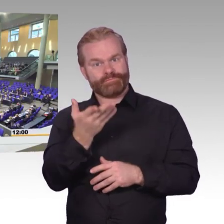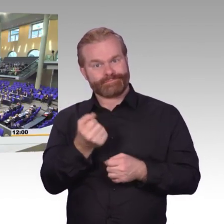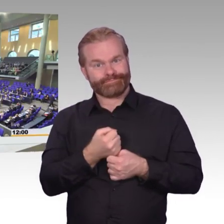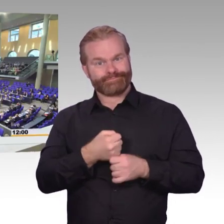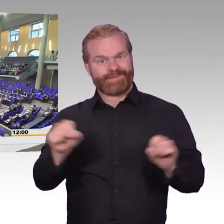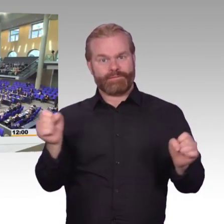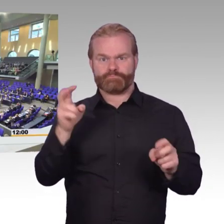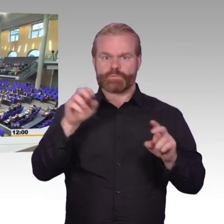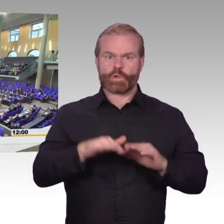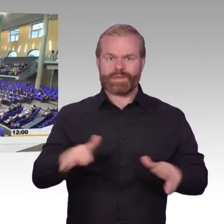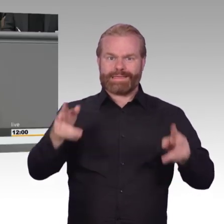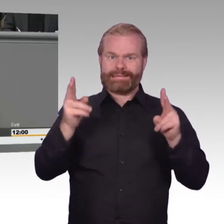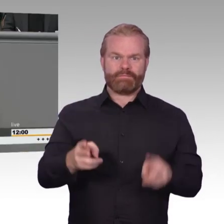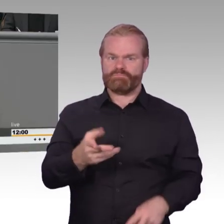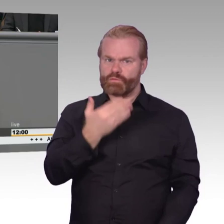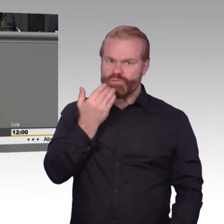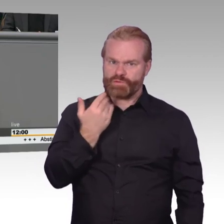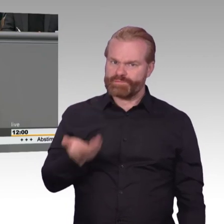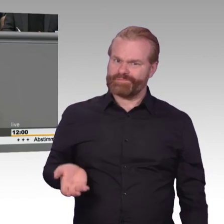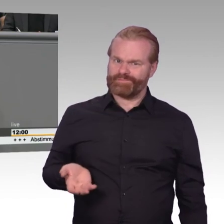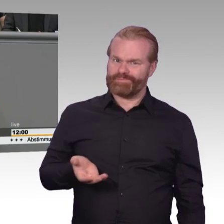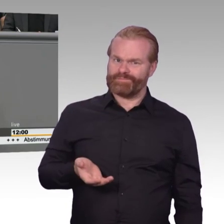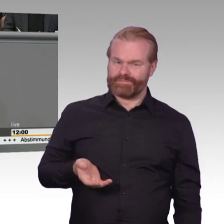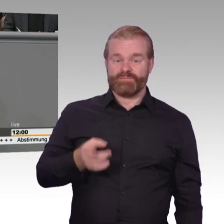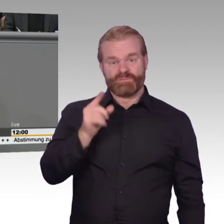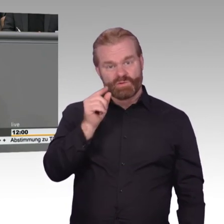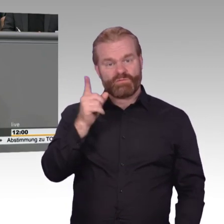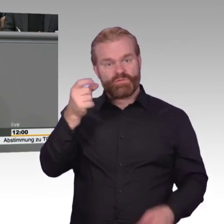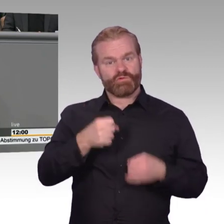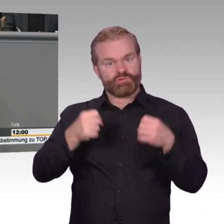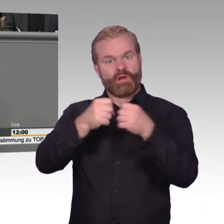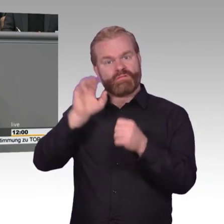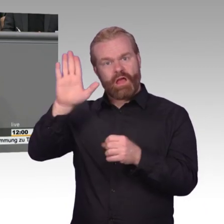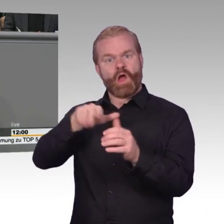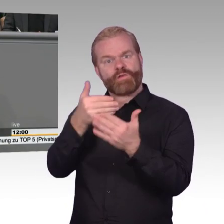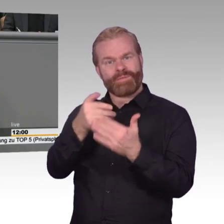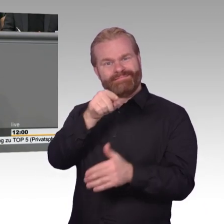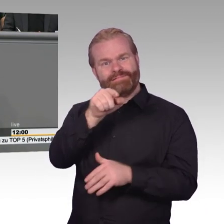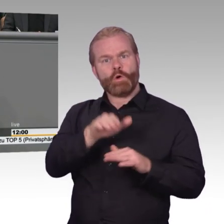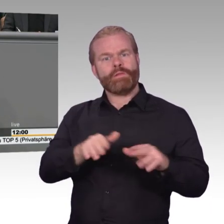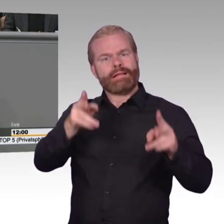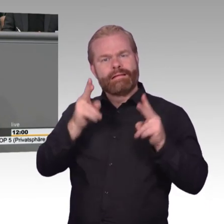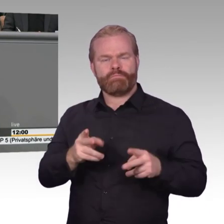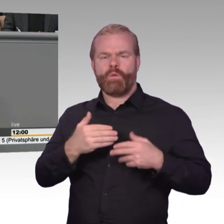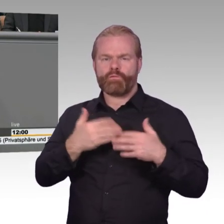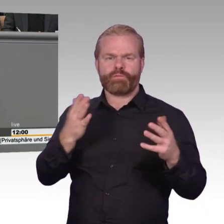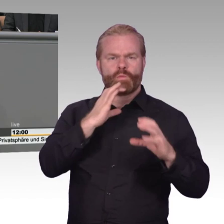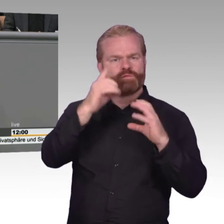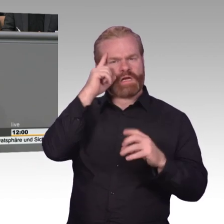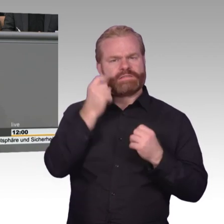Ich denke, Sie alle wollen nicht, kompromittierende Fotos von Ihnen in Umlauf kommen oder Ihre IoT-Geräte Hackern Auskunft darüber